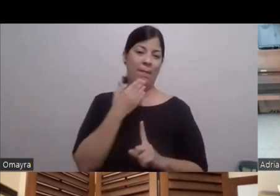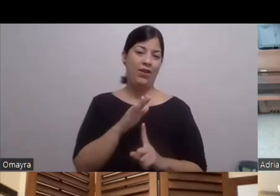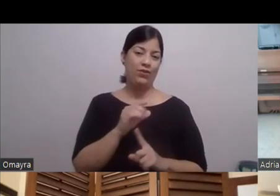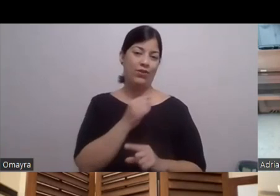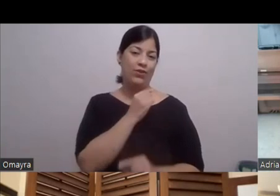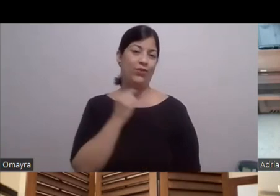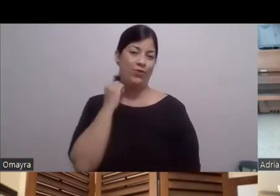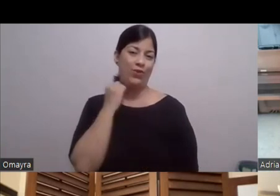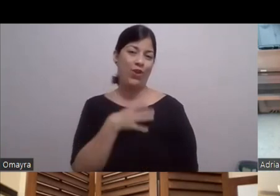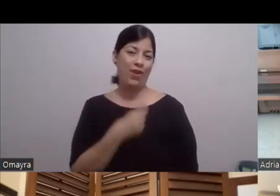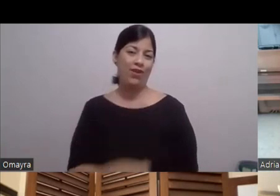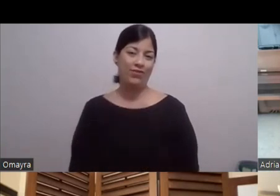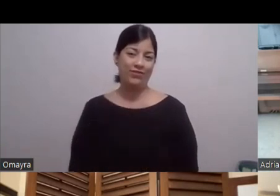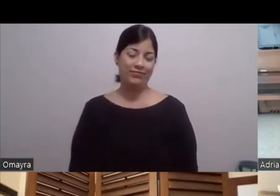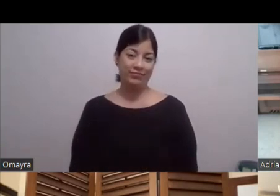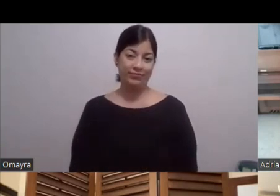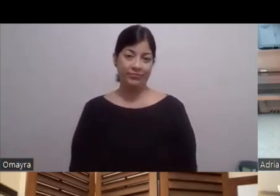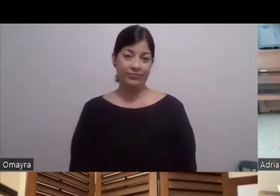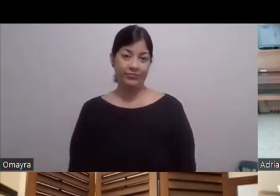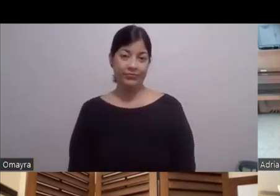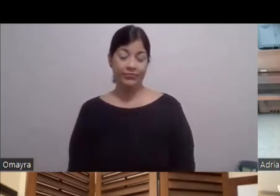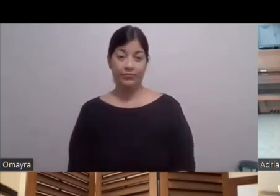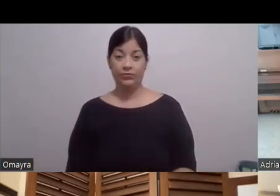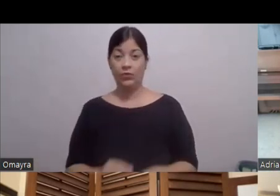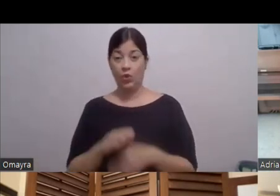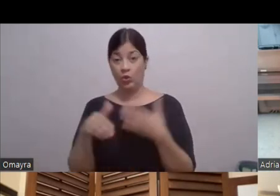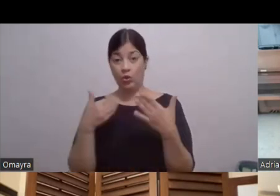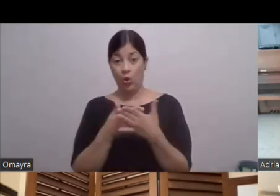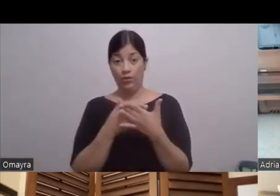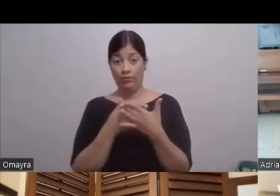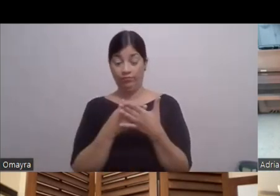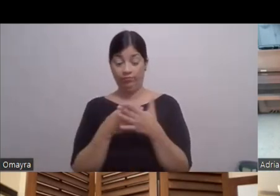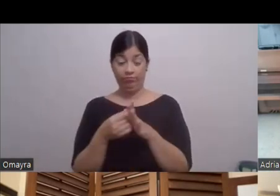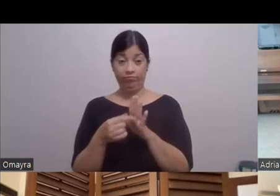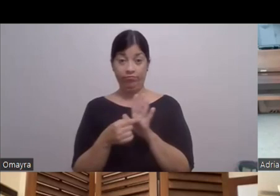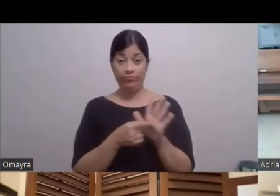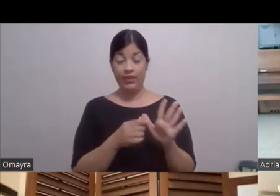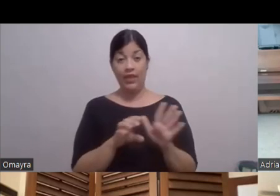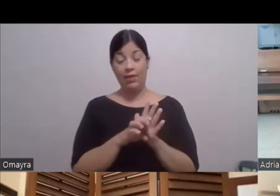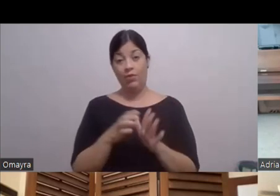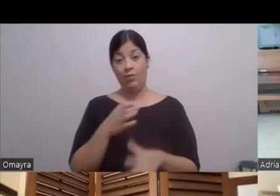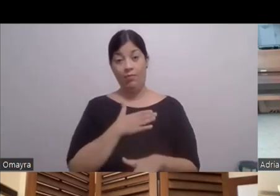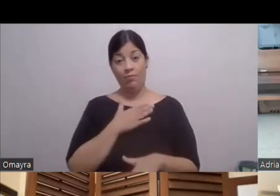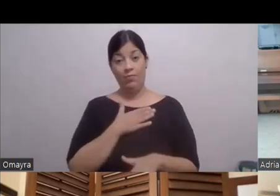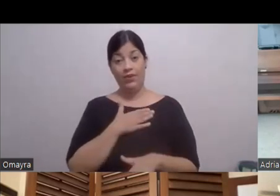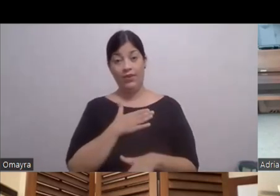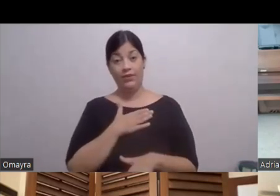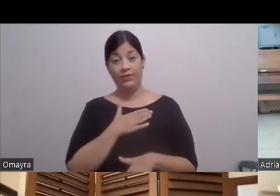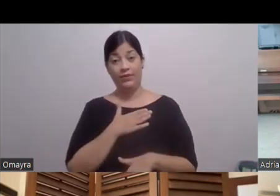blanco Entonces Todas esas escenas Que eran Las mías Que eran escenas De De De Confrontaciones